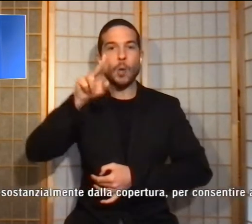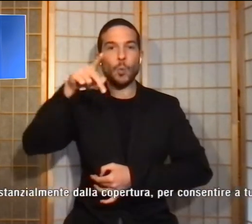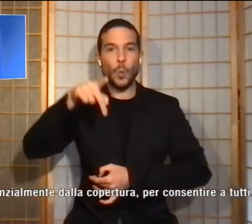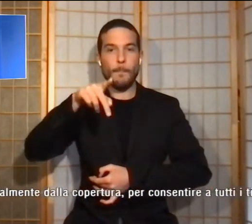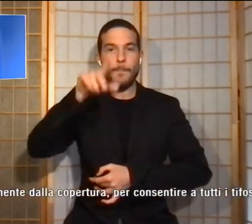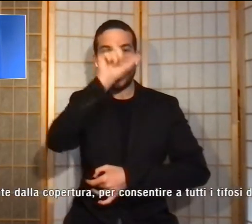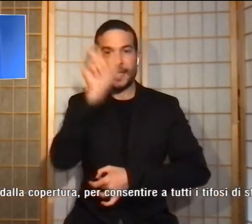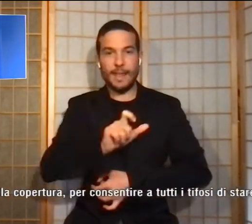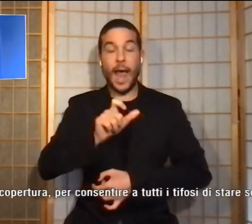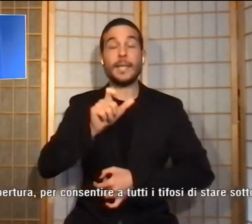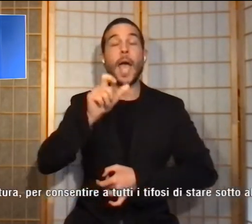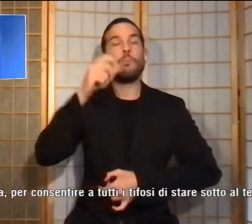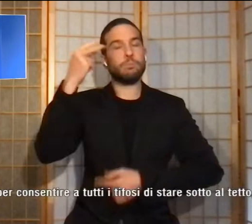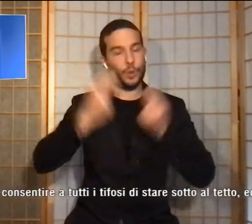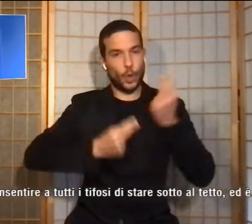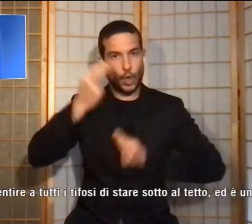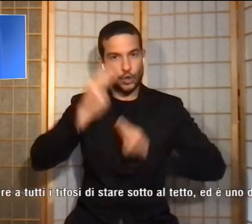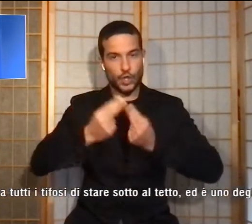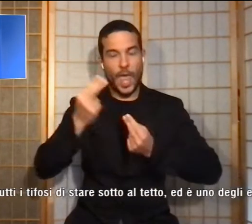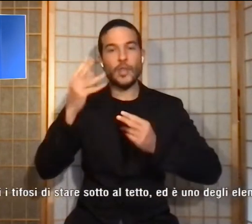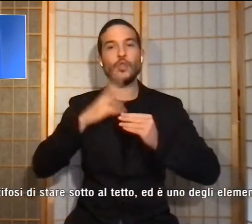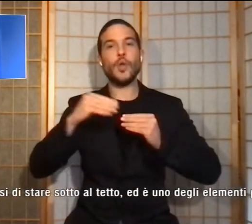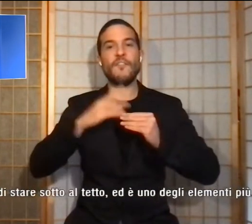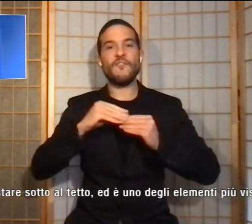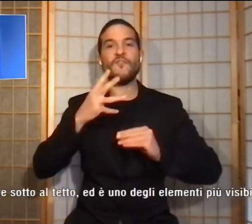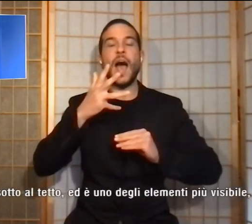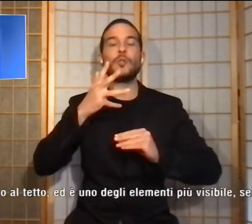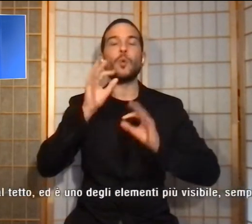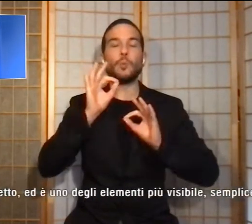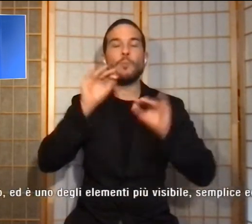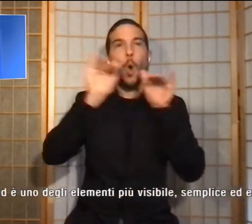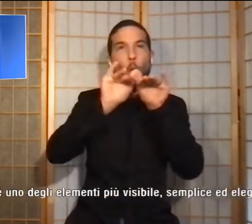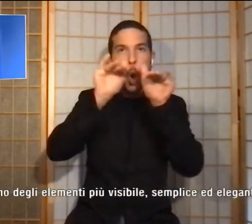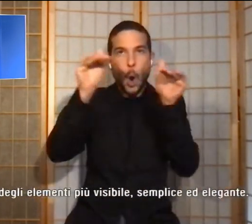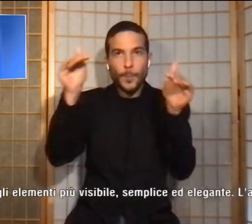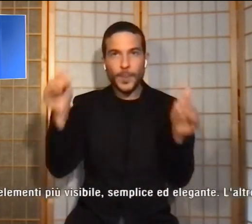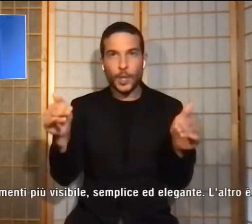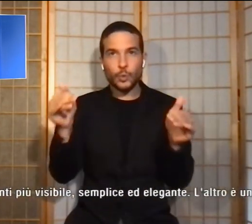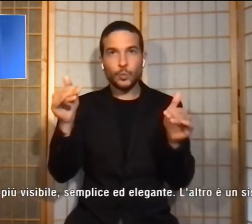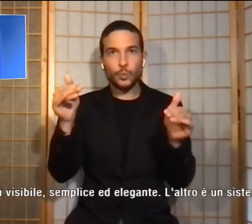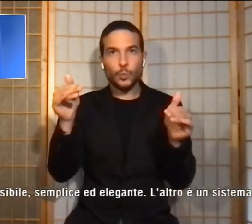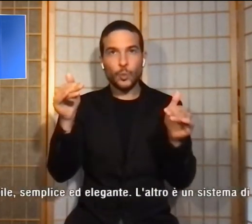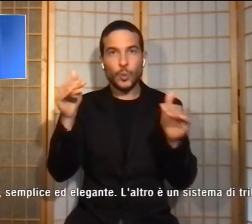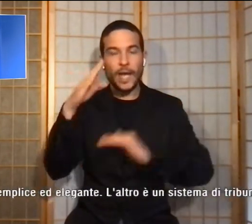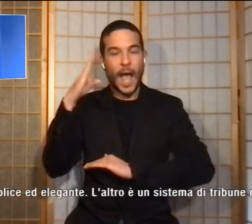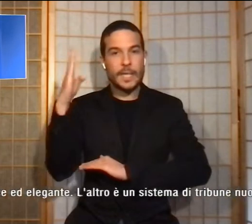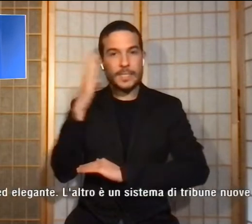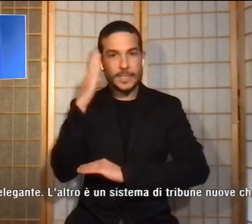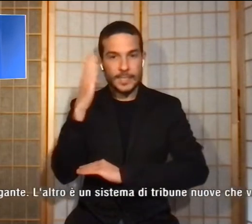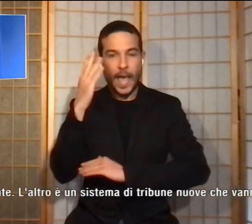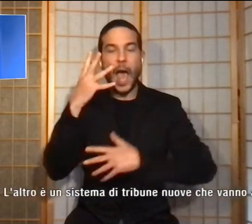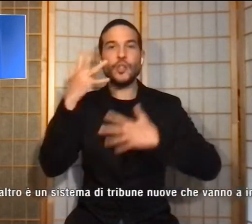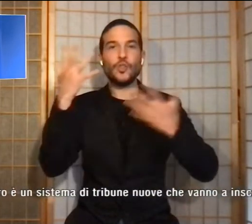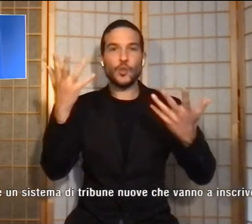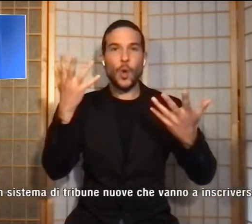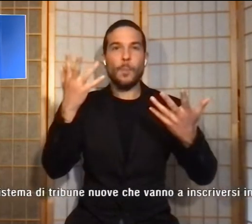sostanzialmente dalla copertura dello stadio per consentire a tutti i tifosi di stare sotto